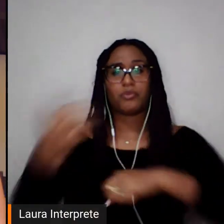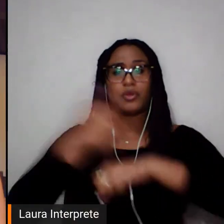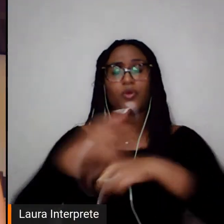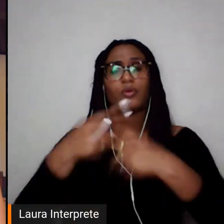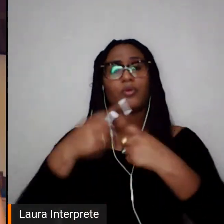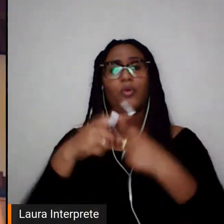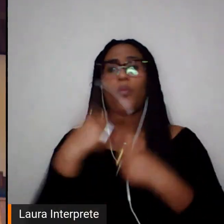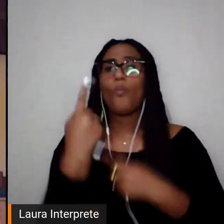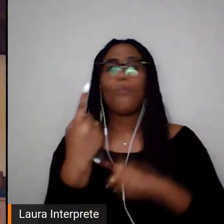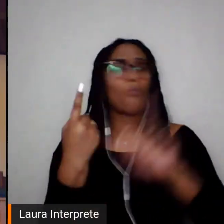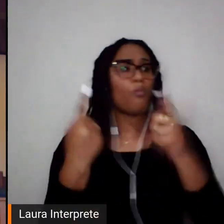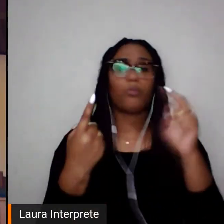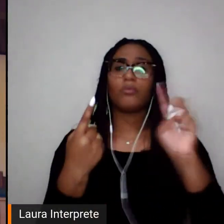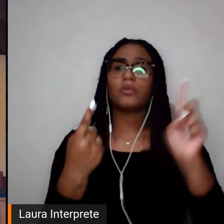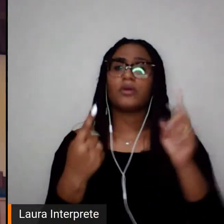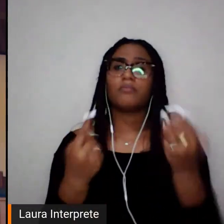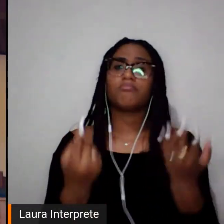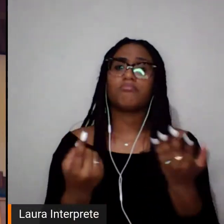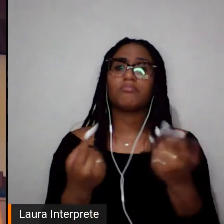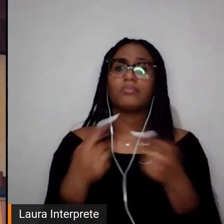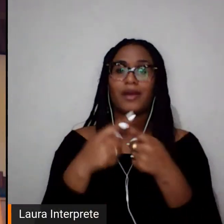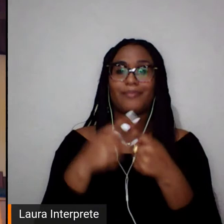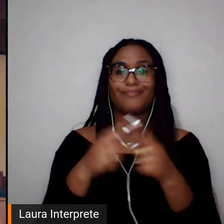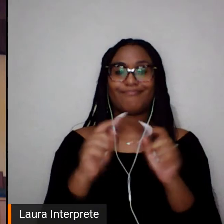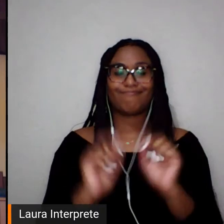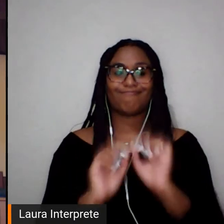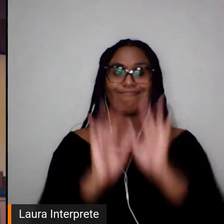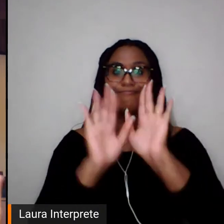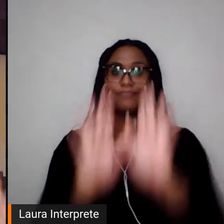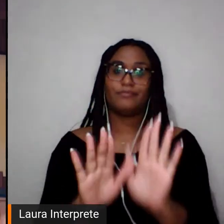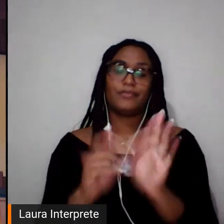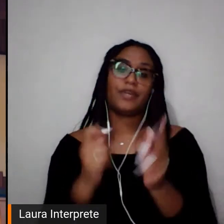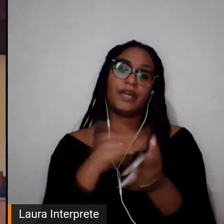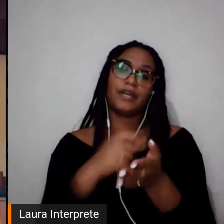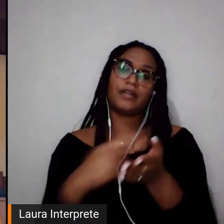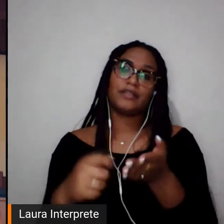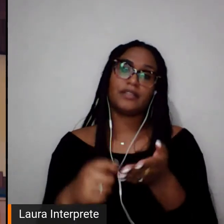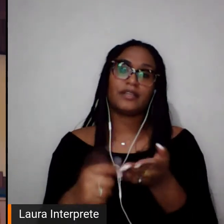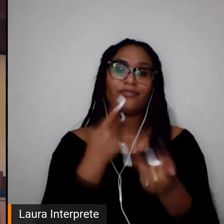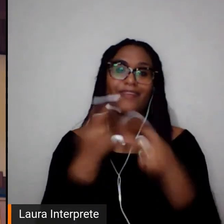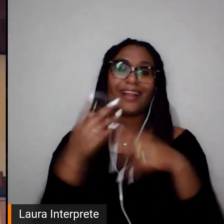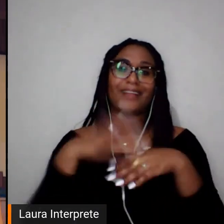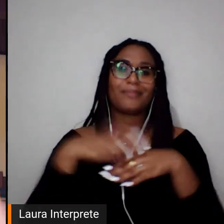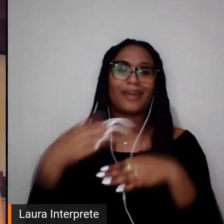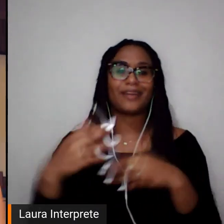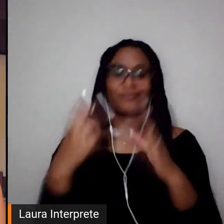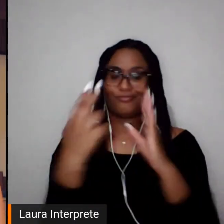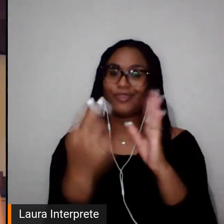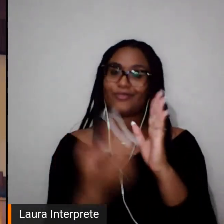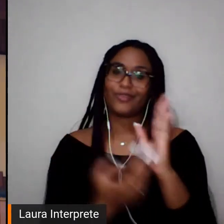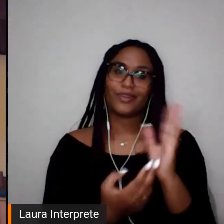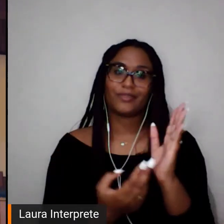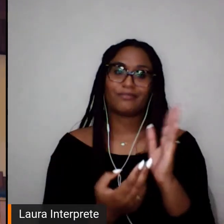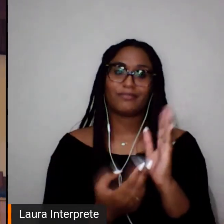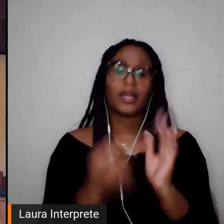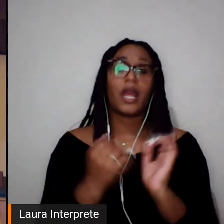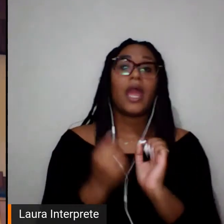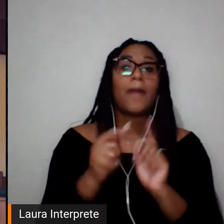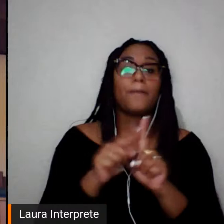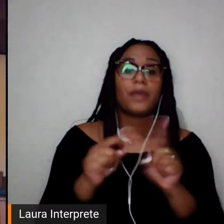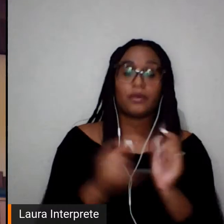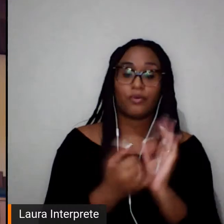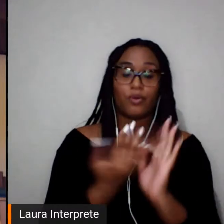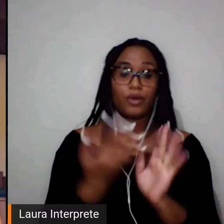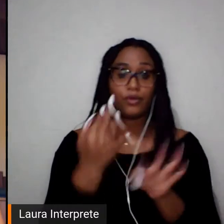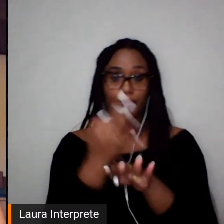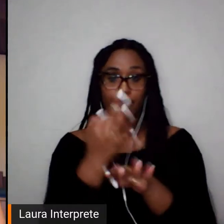e veja, quando a gente não tem o registro, quando a gente não tem essa história contada, divulgada,